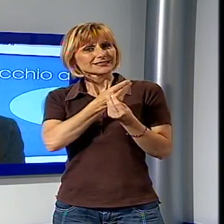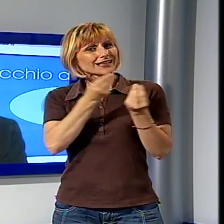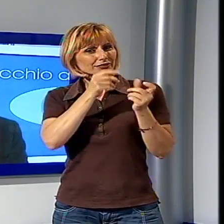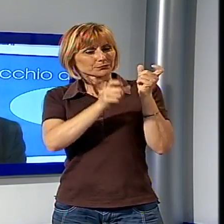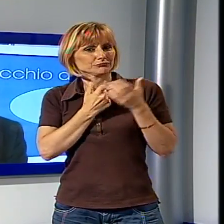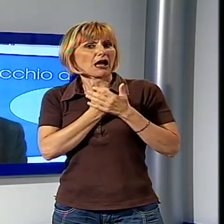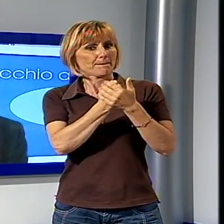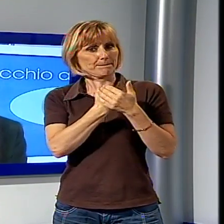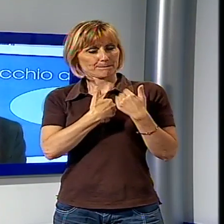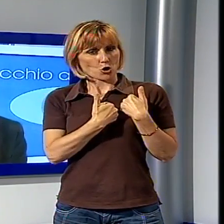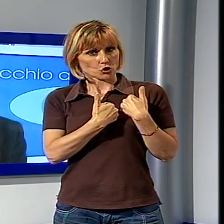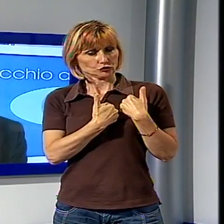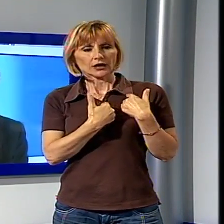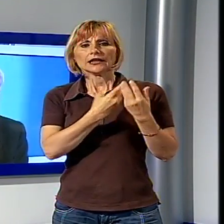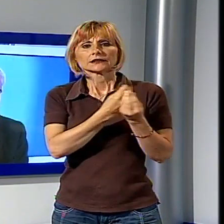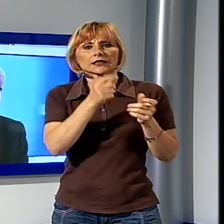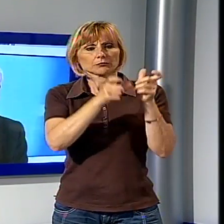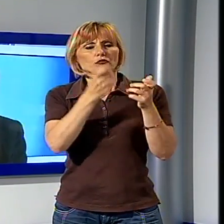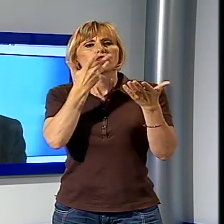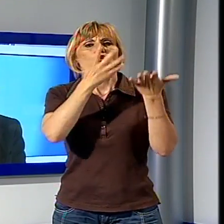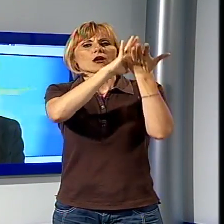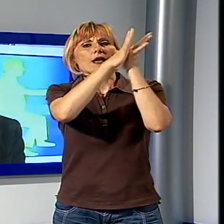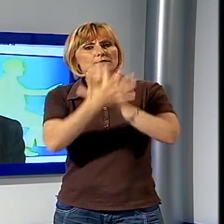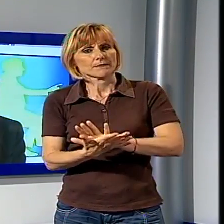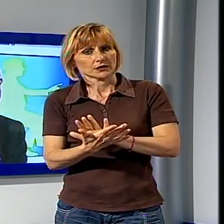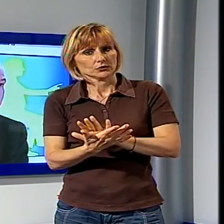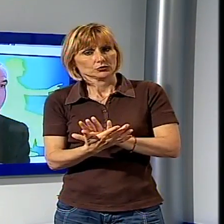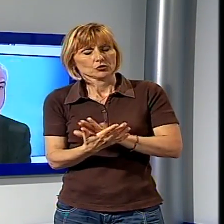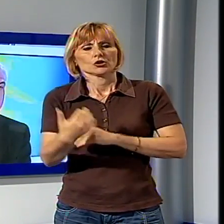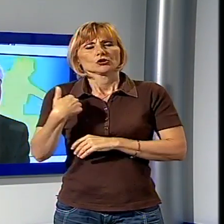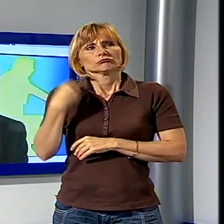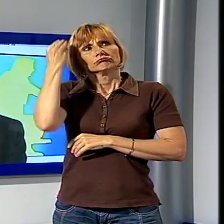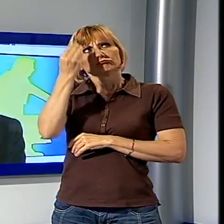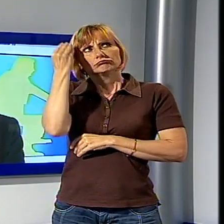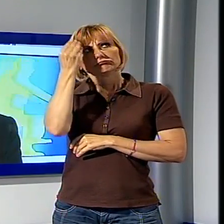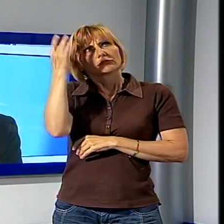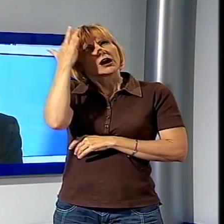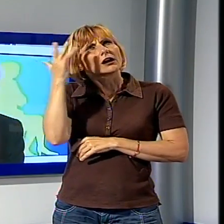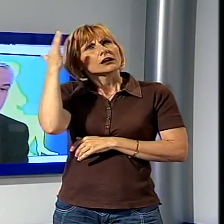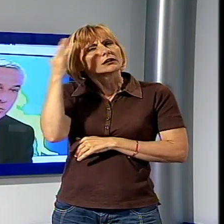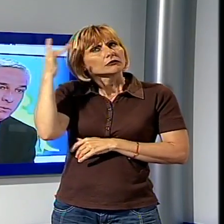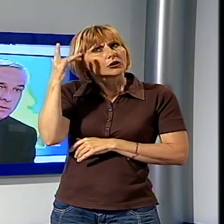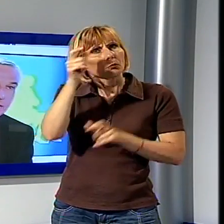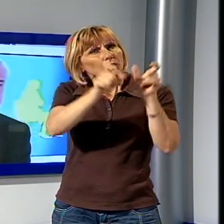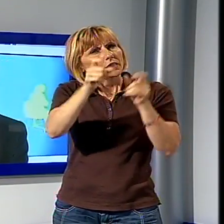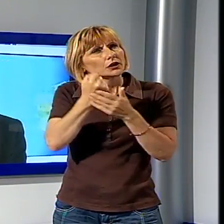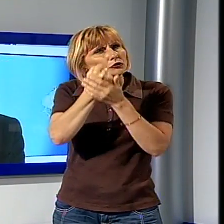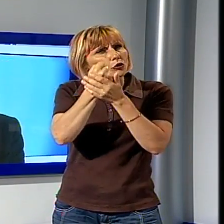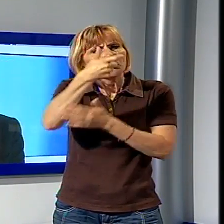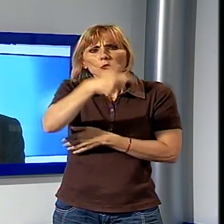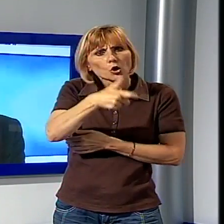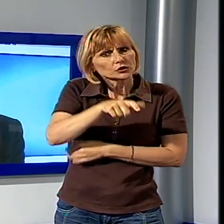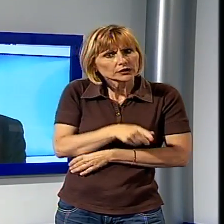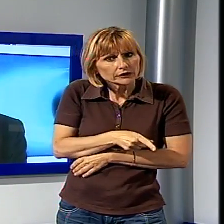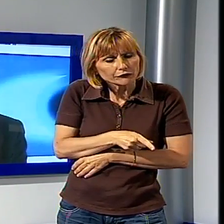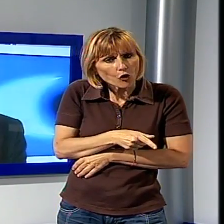persone della mia parte tantissime persone che vogliono il cambiamento quindi io semmai mi porrei la domanda ma perché stanno da questa parte